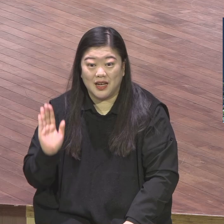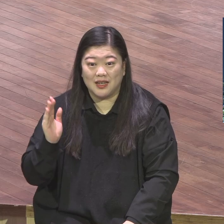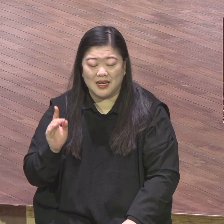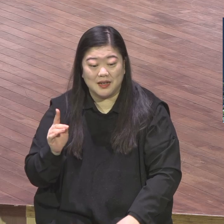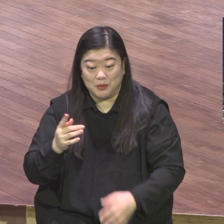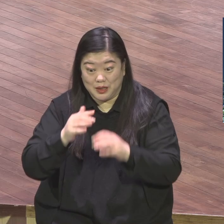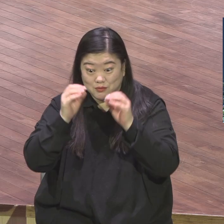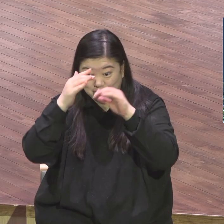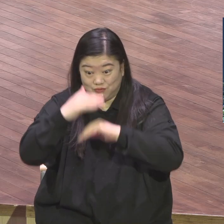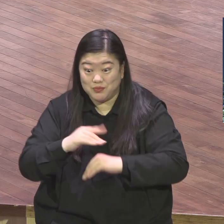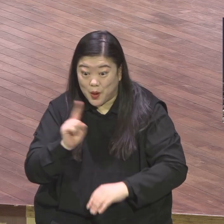하잖아요